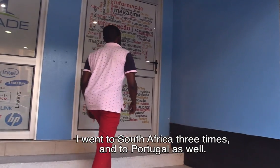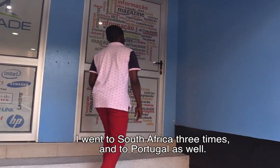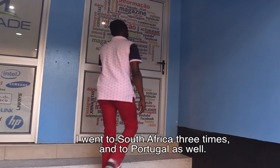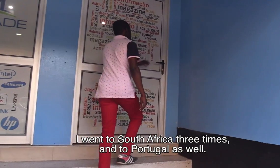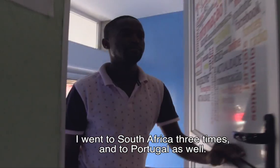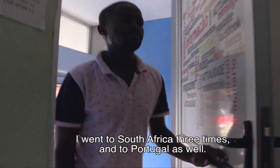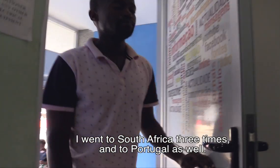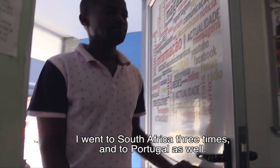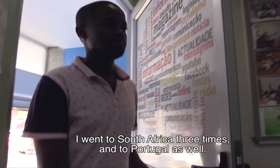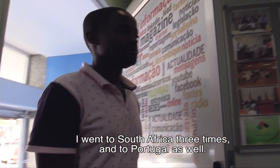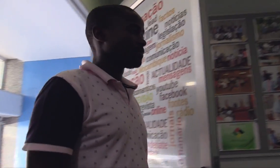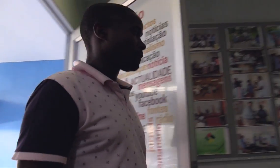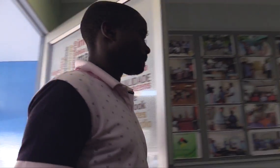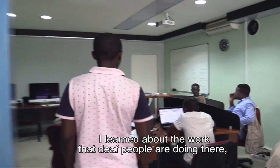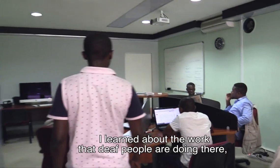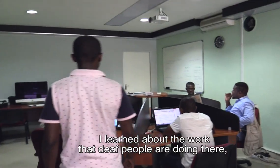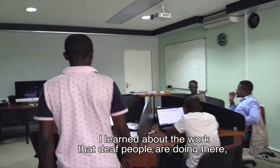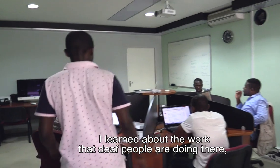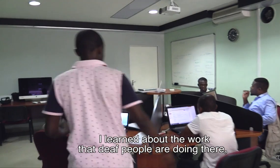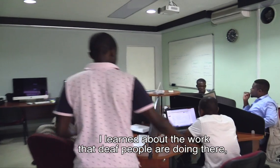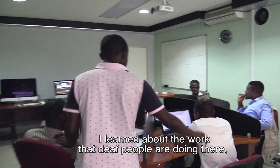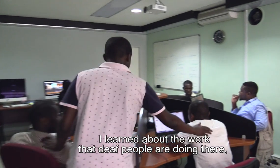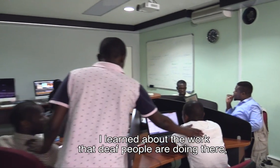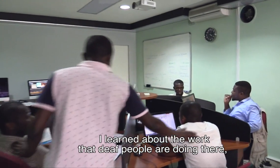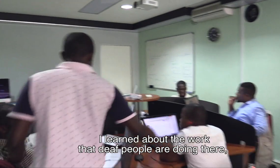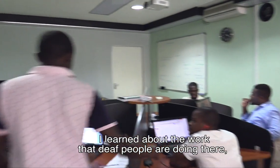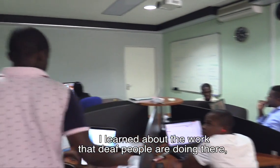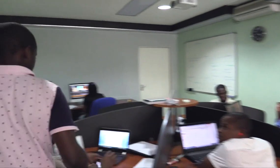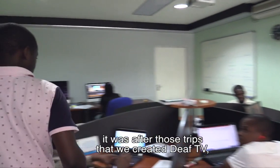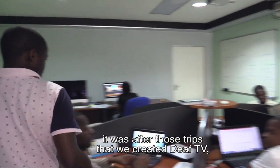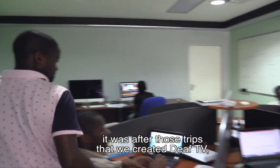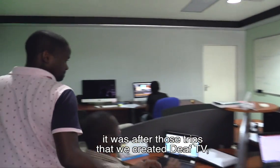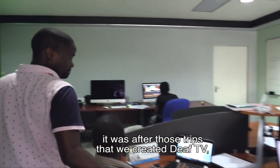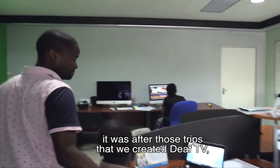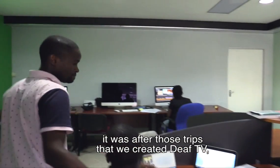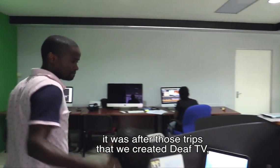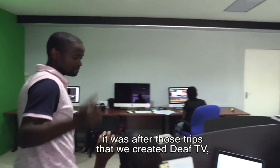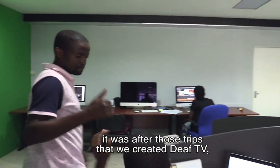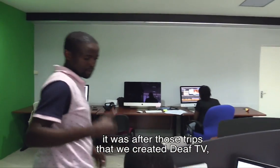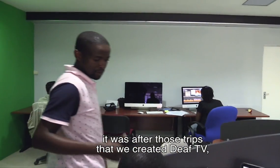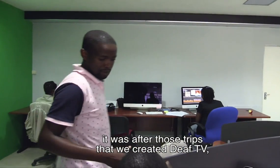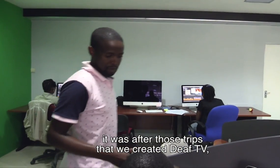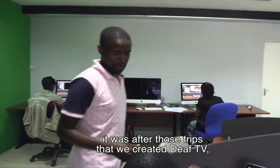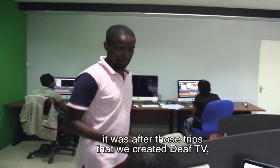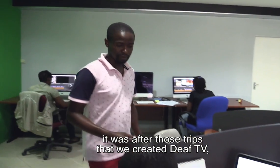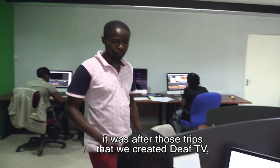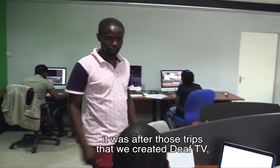a Portugal também. Conheci o trabalho que os surdos fazem lá. Foi a partir destas visitas que criamos a TV